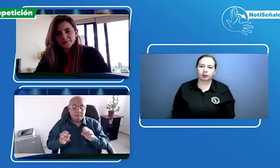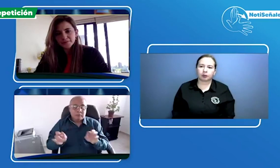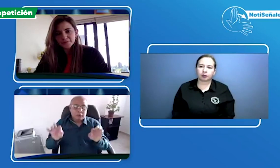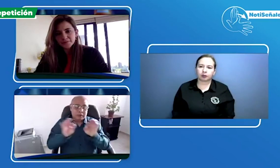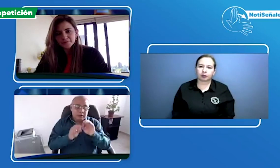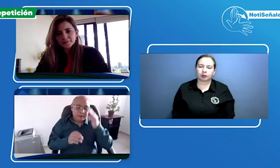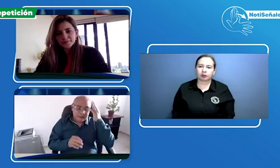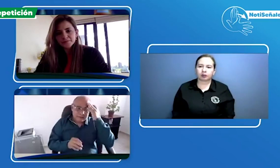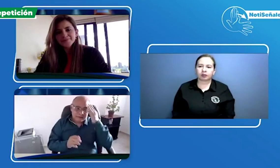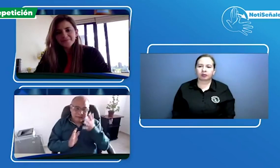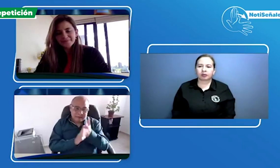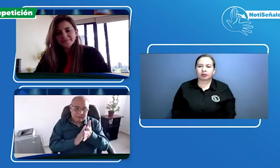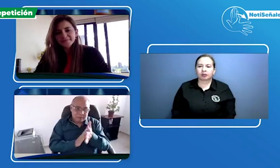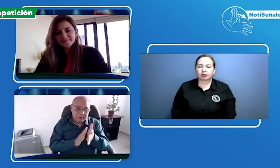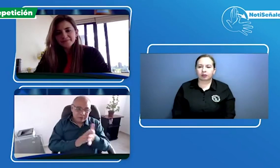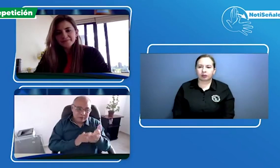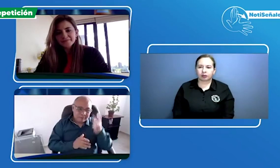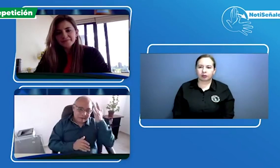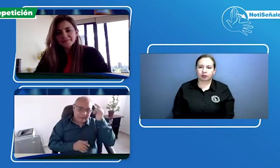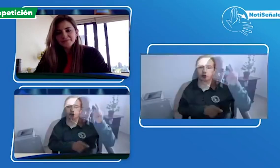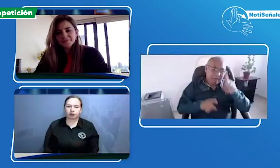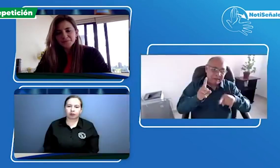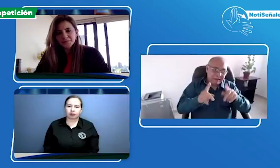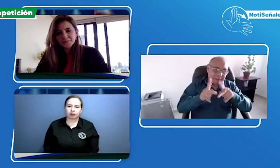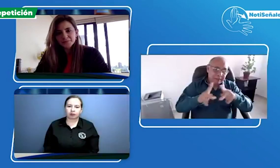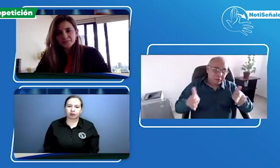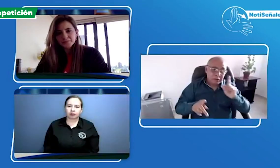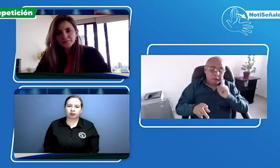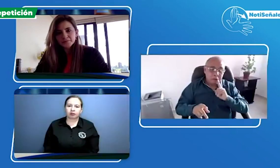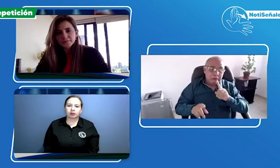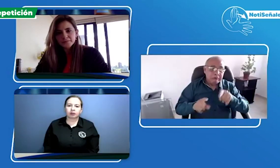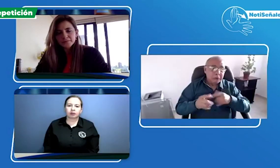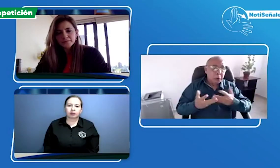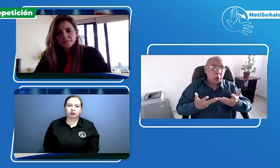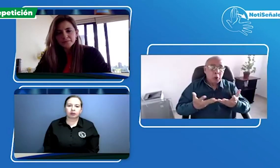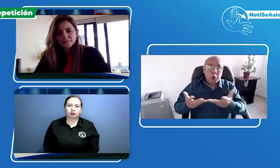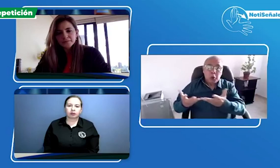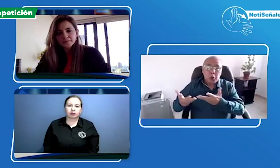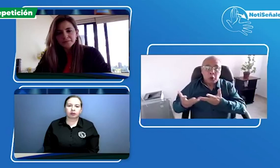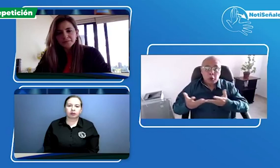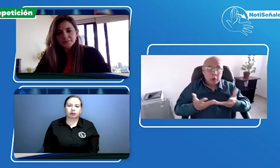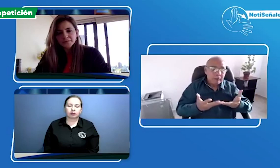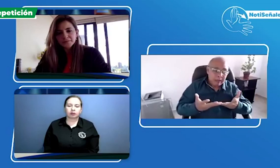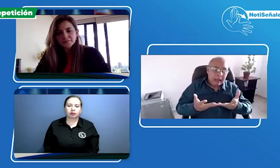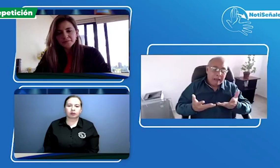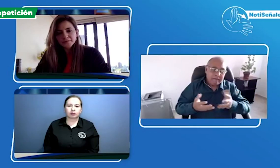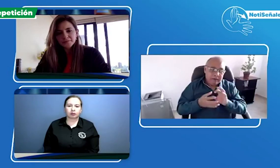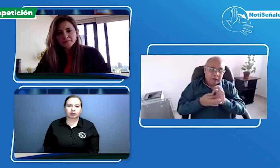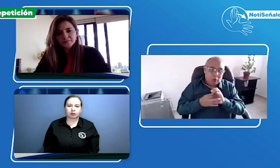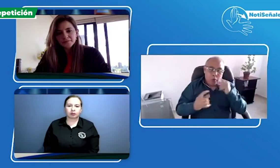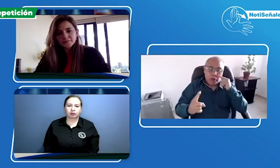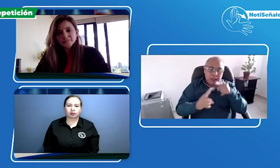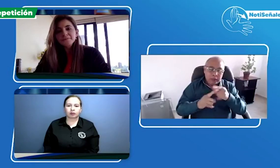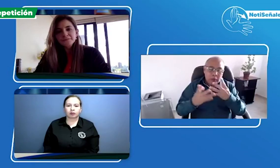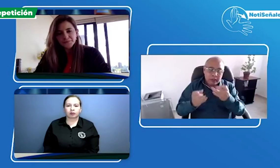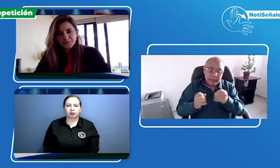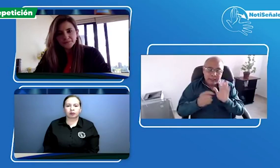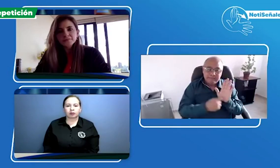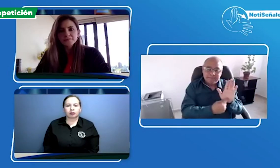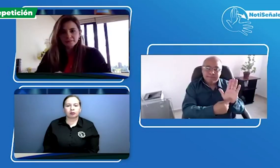ok ok claro es muy importante tener este tipo de información porque a veces las personas sordas no saben a dónde dirigirse